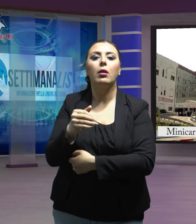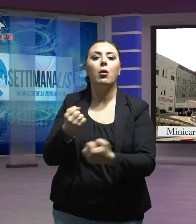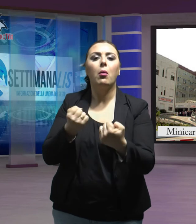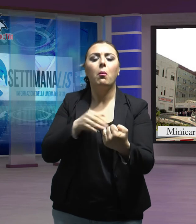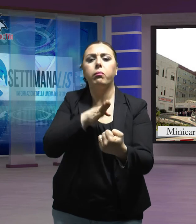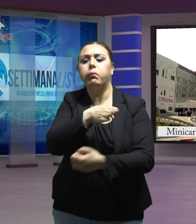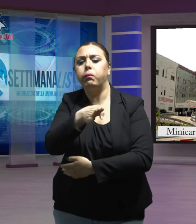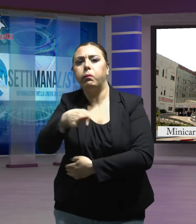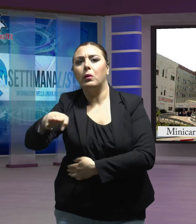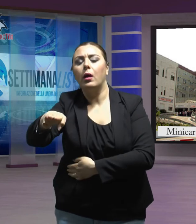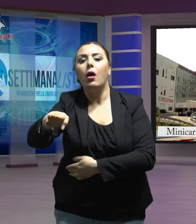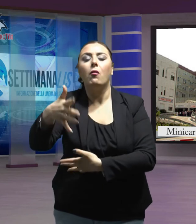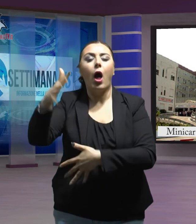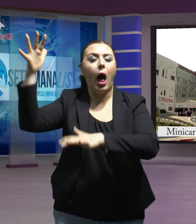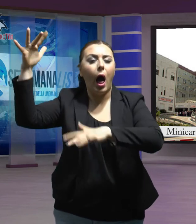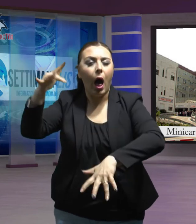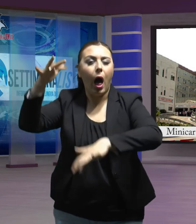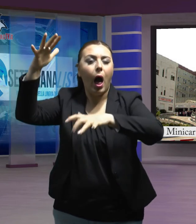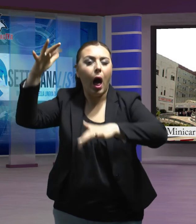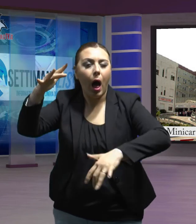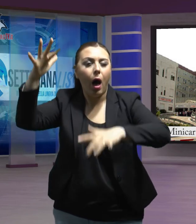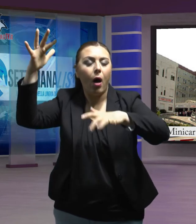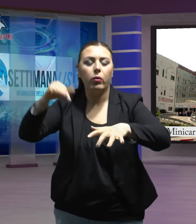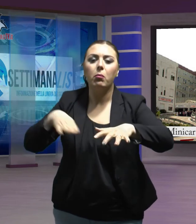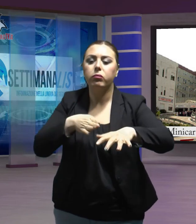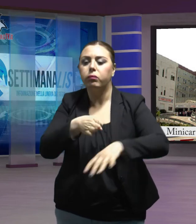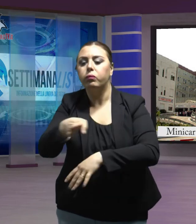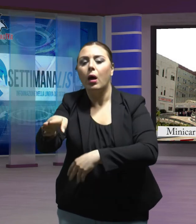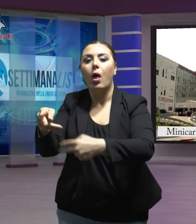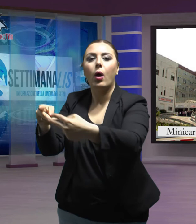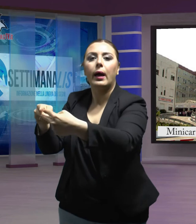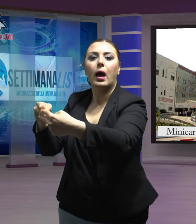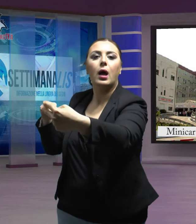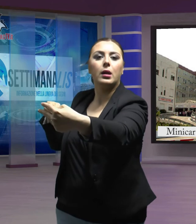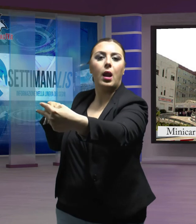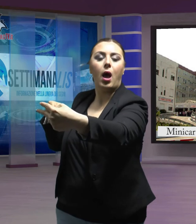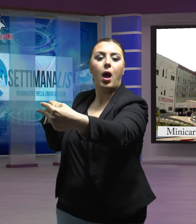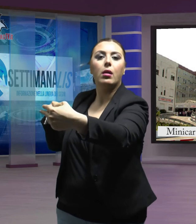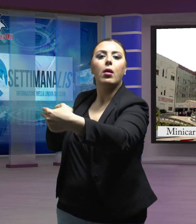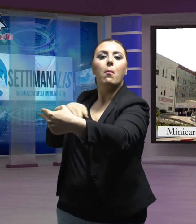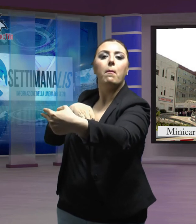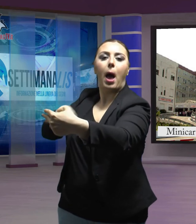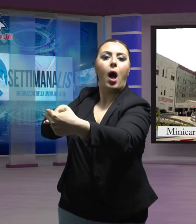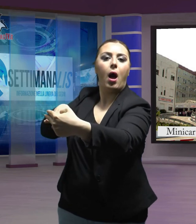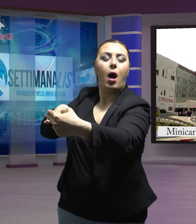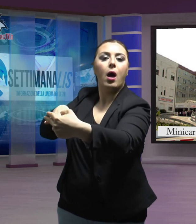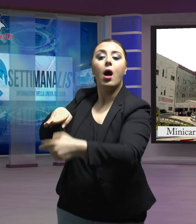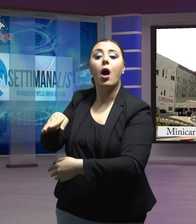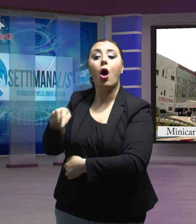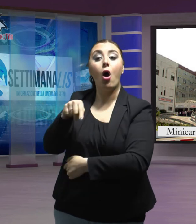forse per la pioggia, finendo contro il guardrail. Uno dei due giovani ha